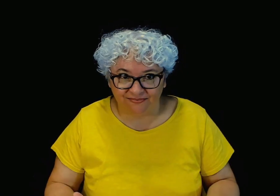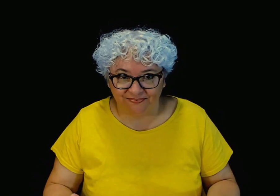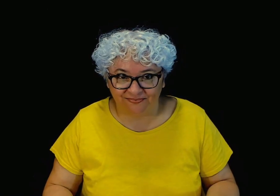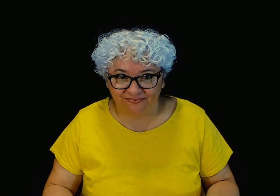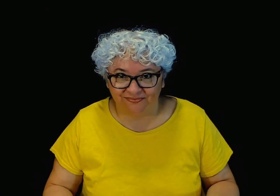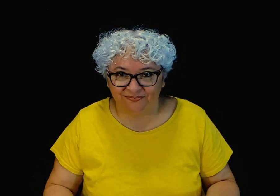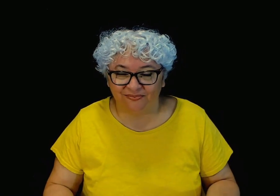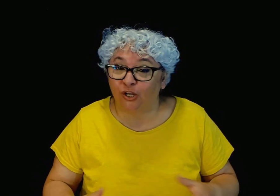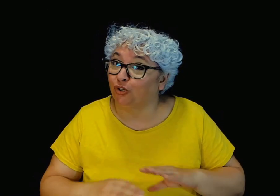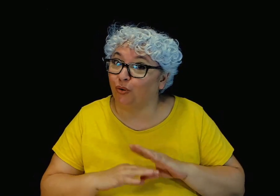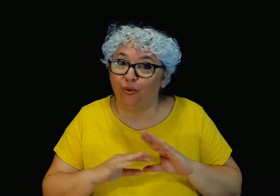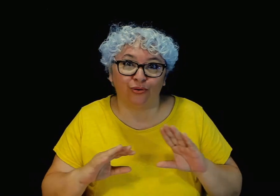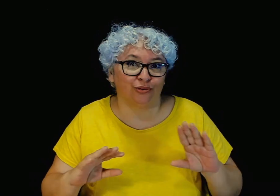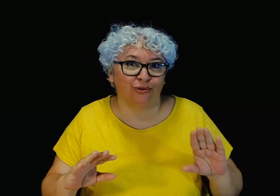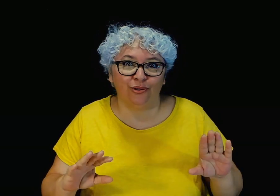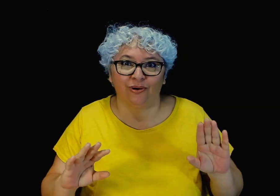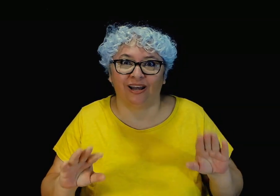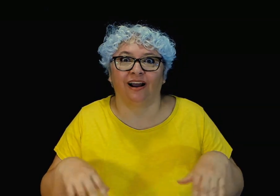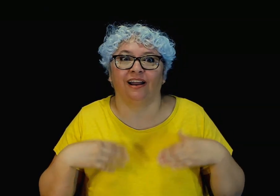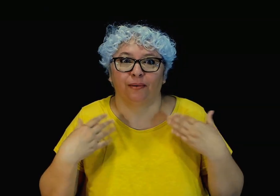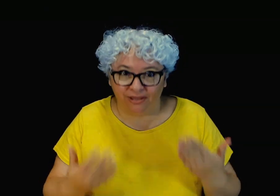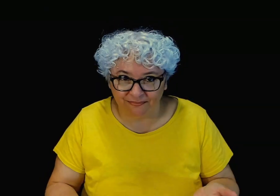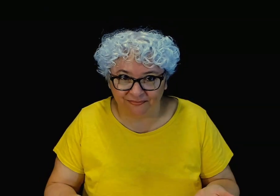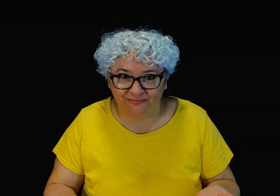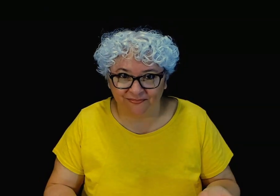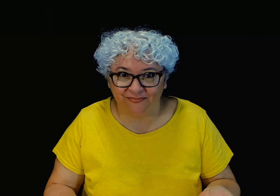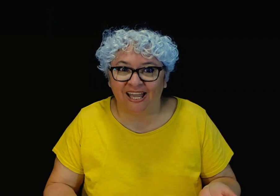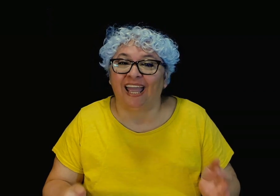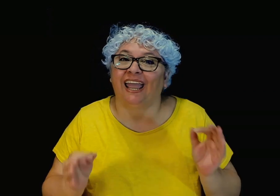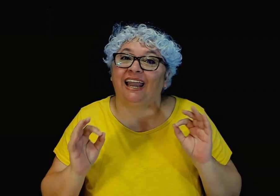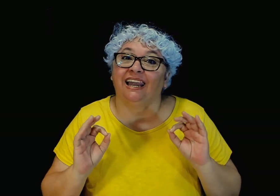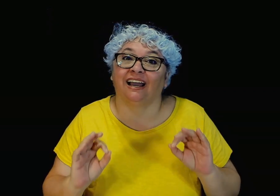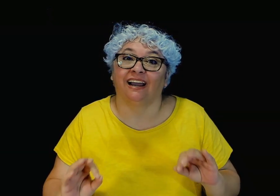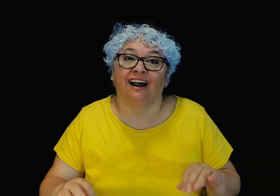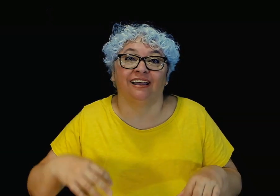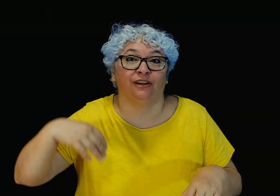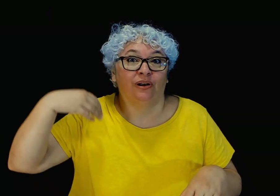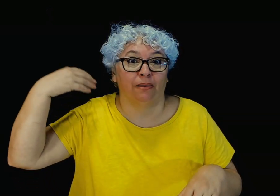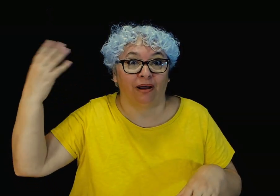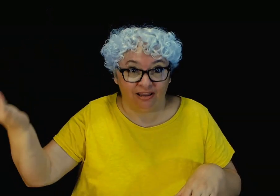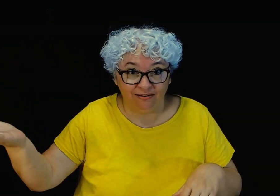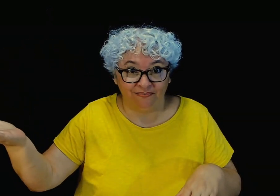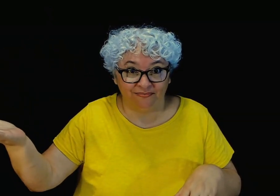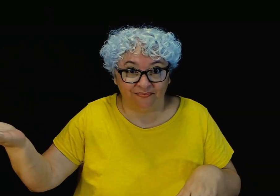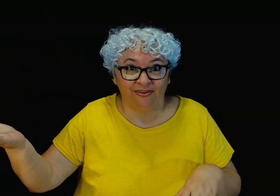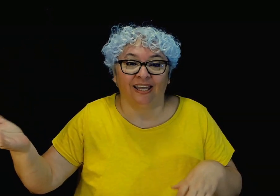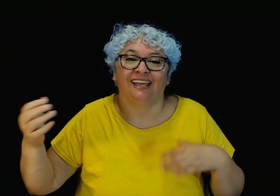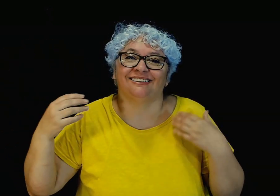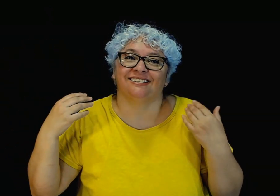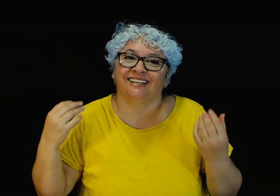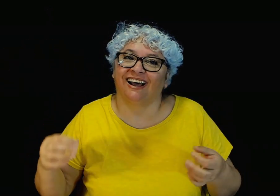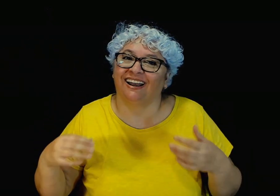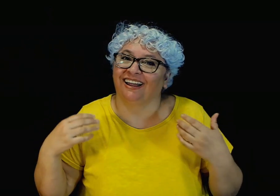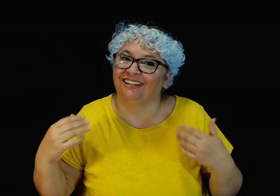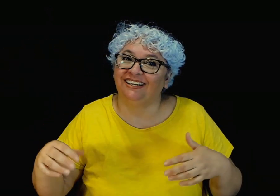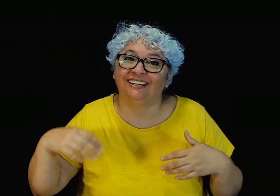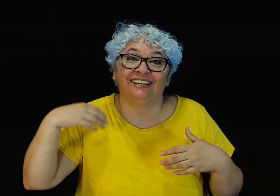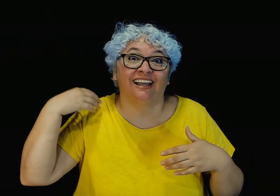todo todo algarabí en la calle olabaí está la niña